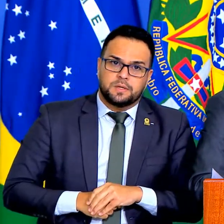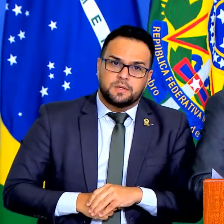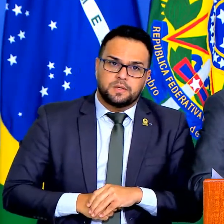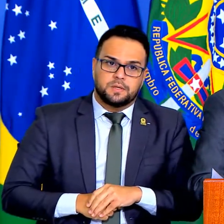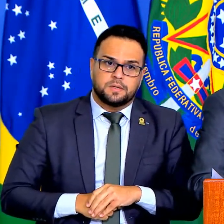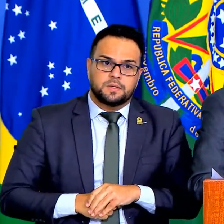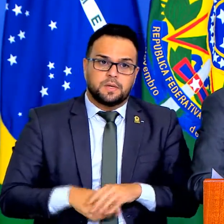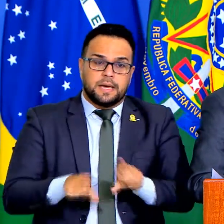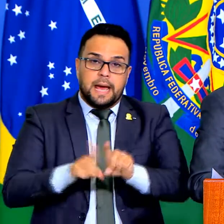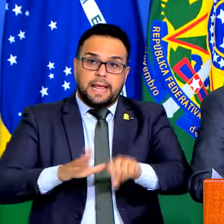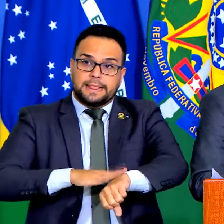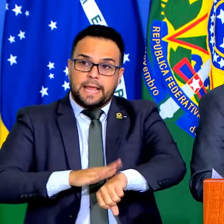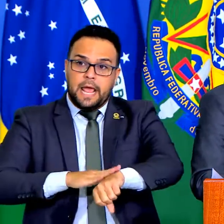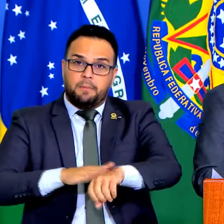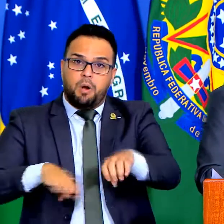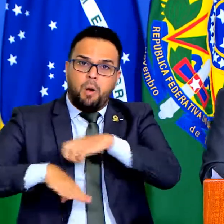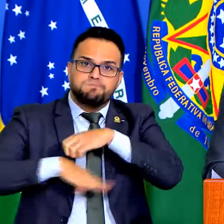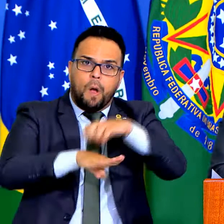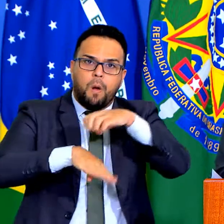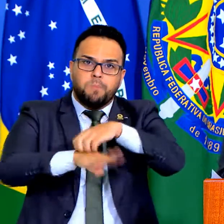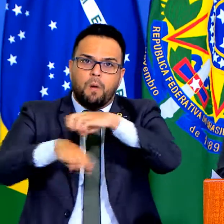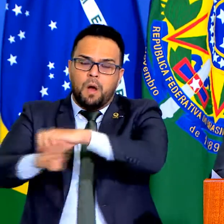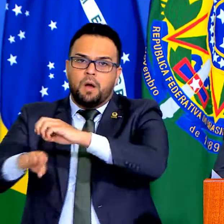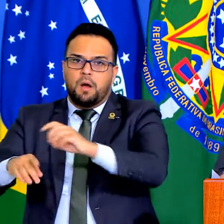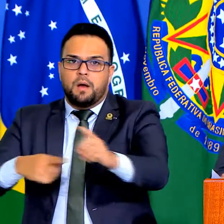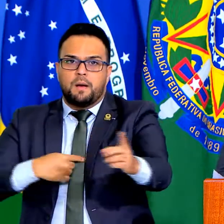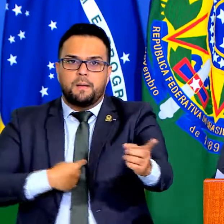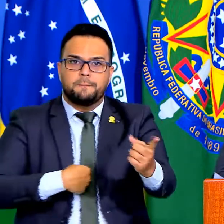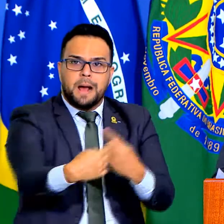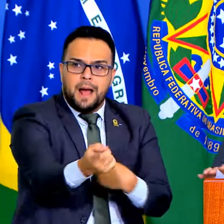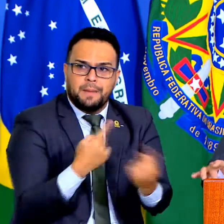além do tempo para transportar, para passar de um lado para outro,